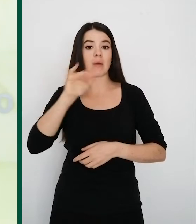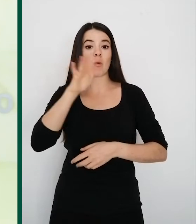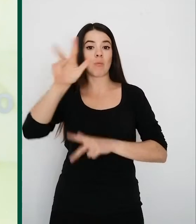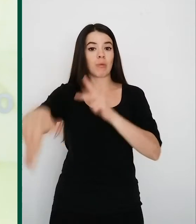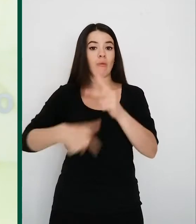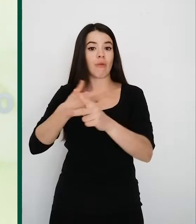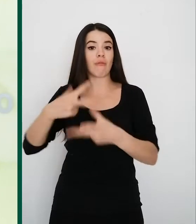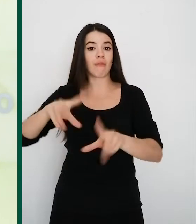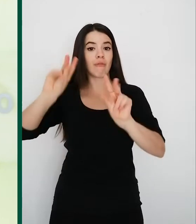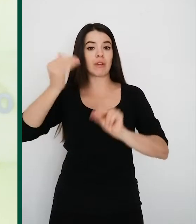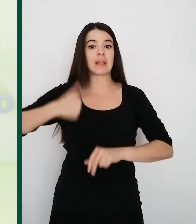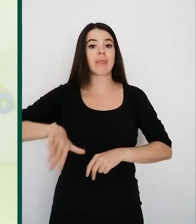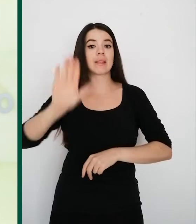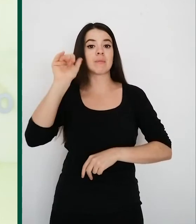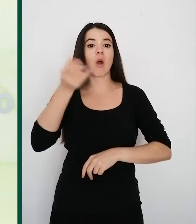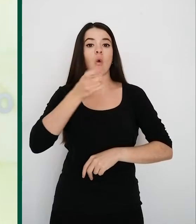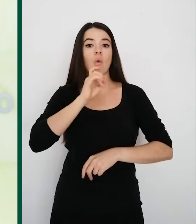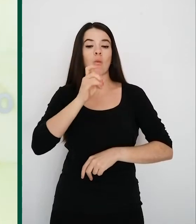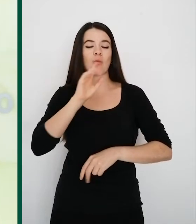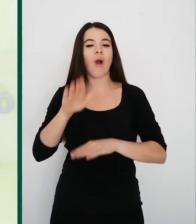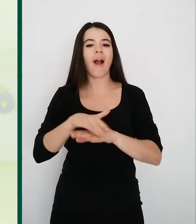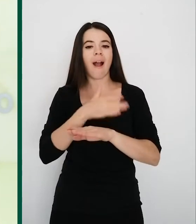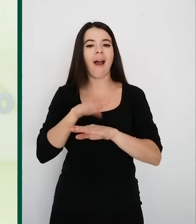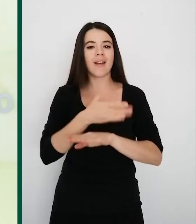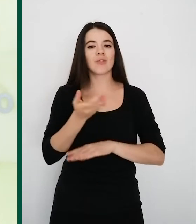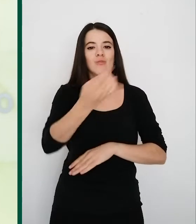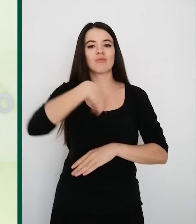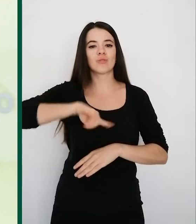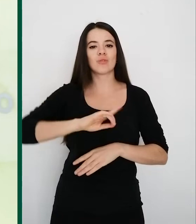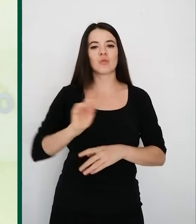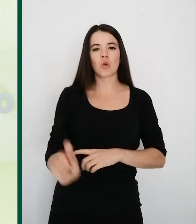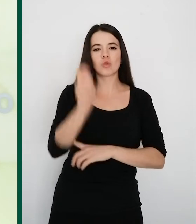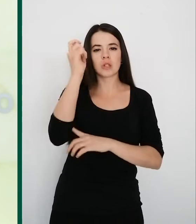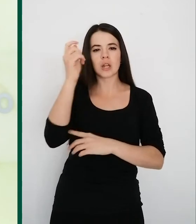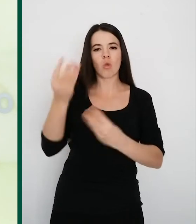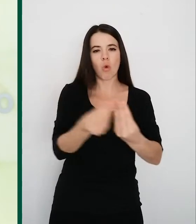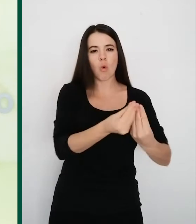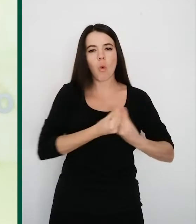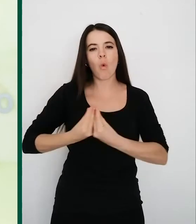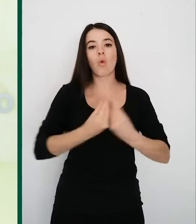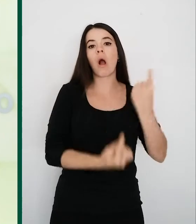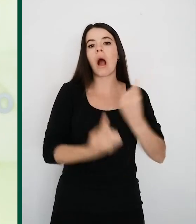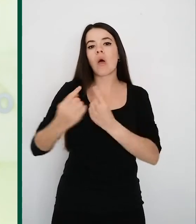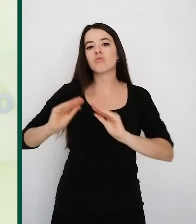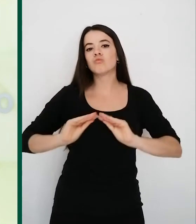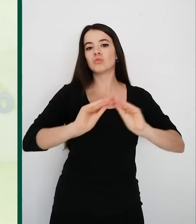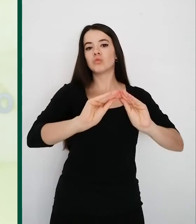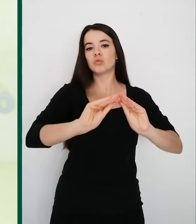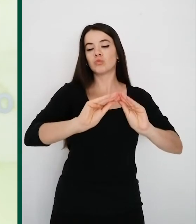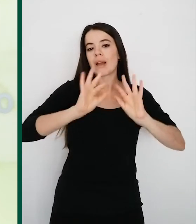videoconferencias, se despedían con cariño, hemos conseguido estar todos a una, cada uno con nuestras particularidades pero